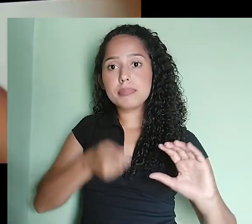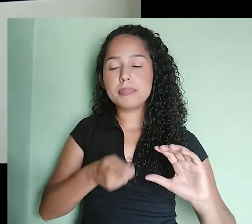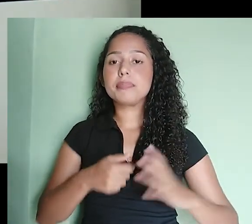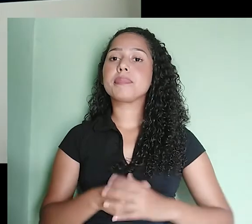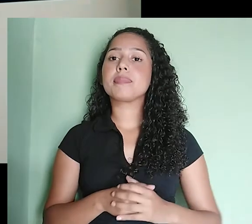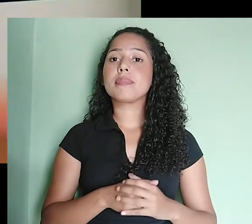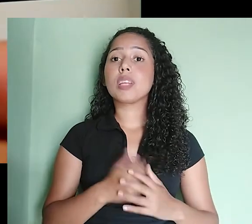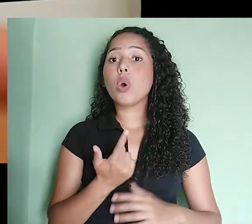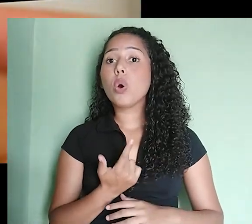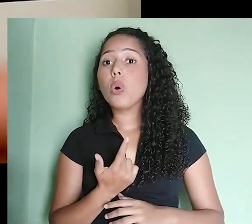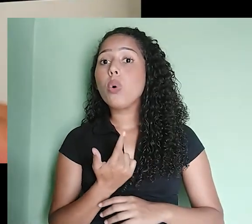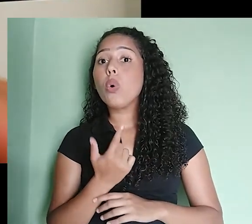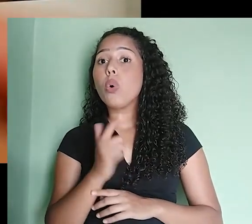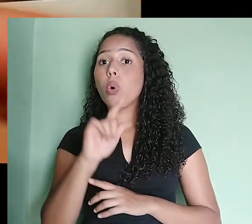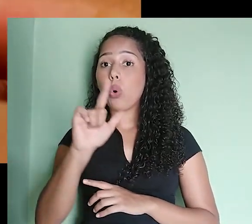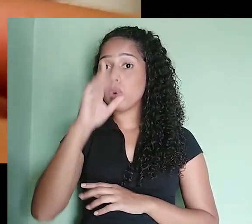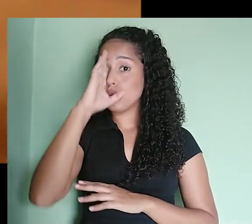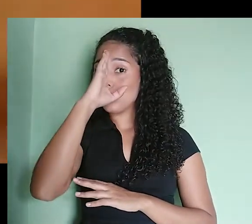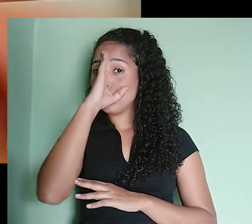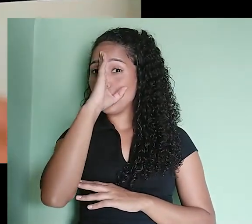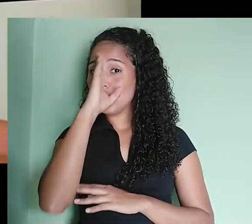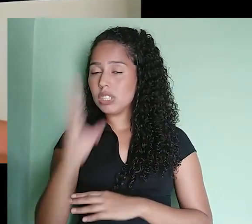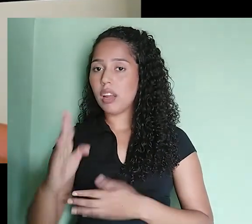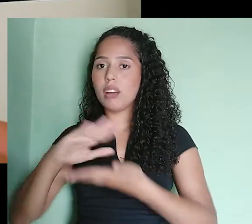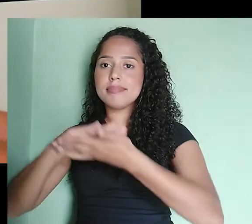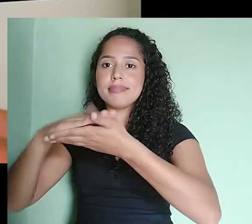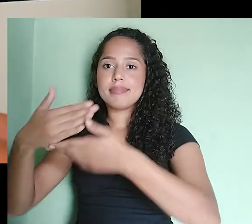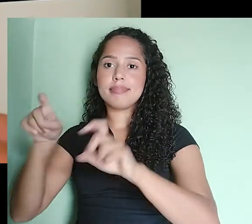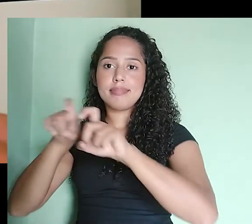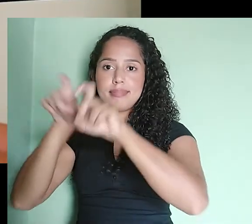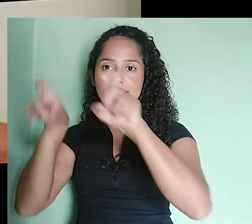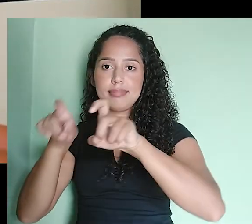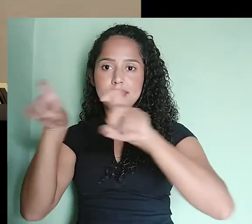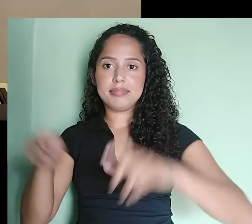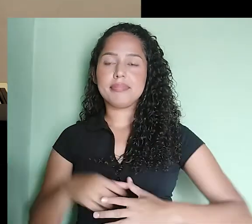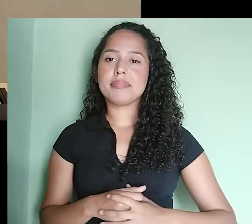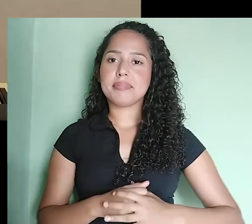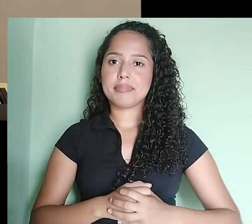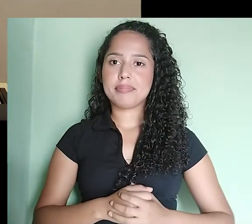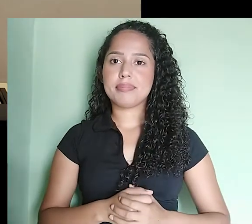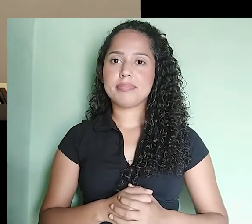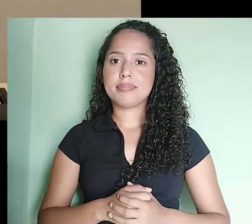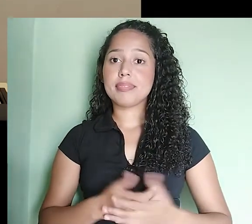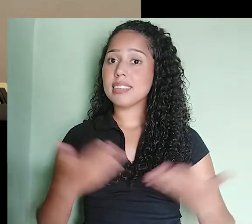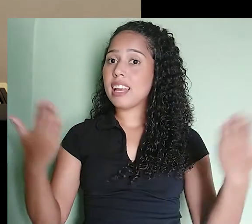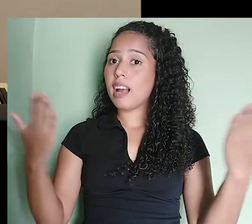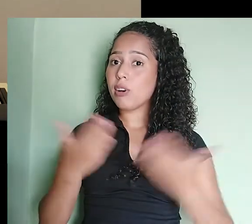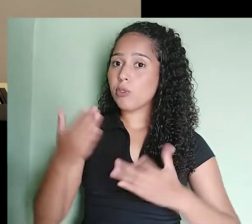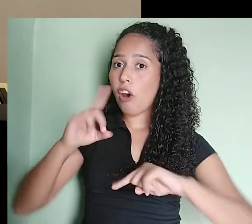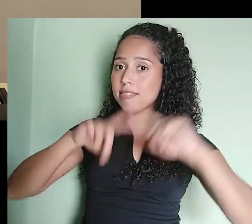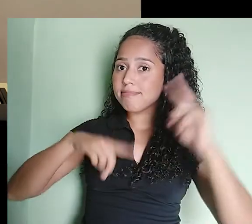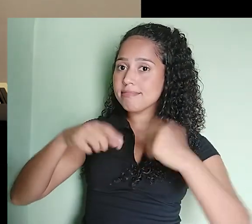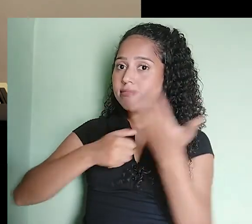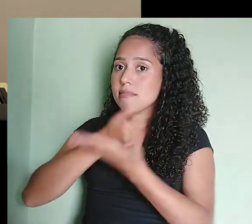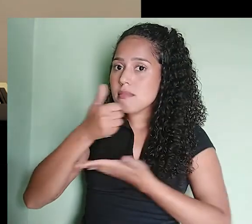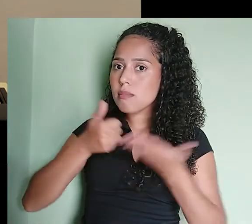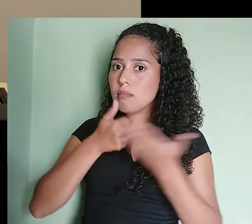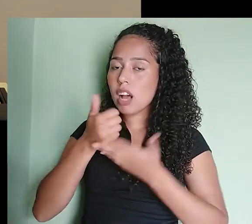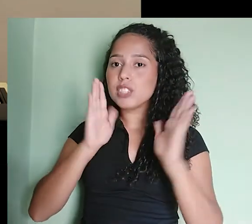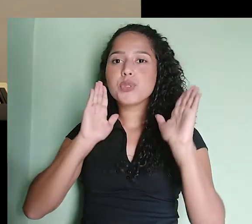E o outro cabo conectar direto no computador. Agora, os meus equipamentos básicos estão ligados. E